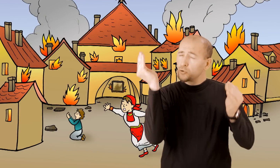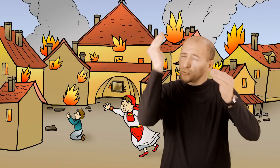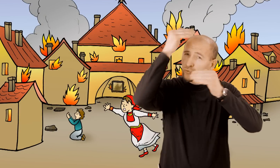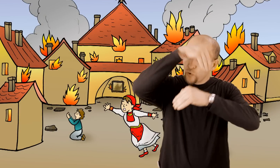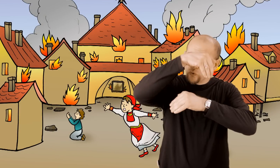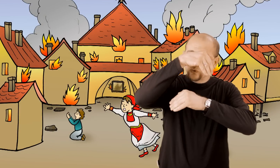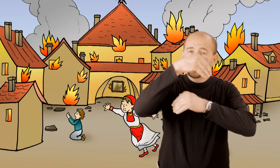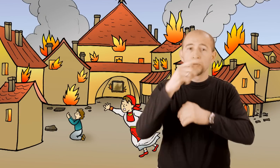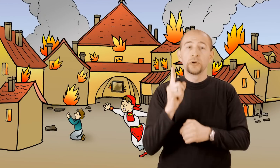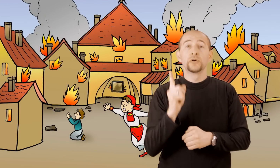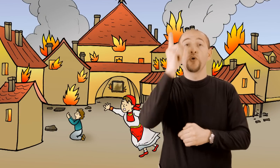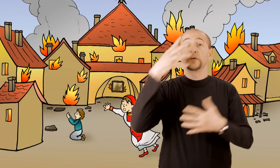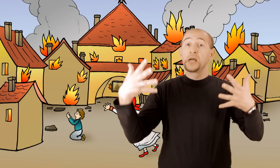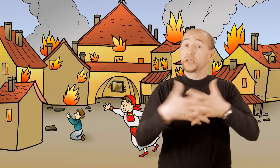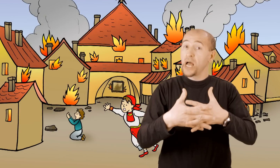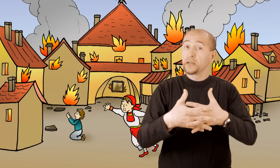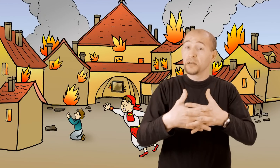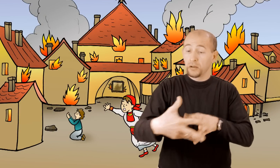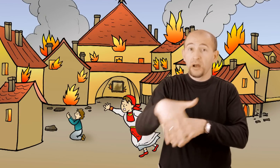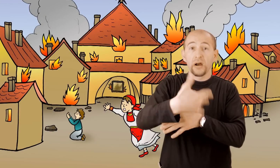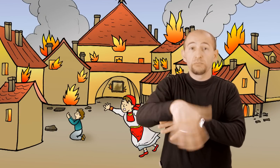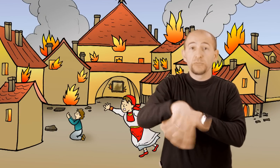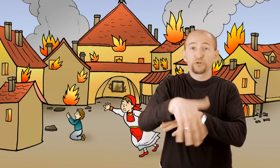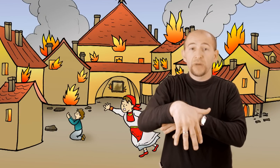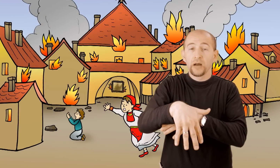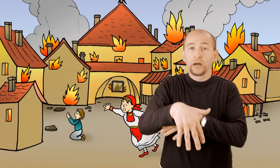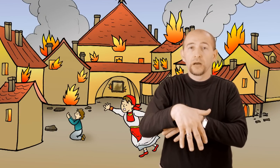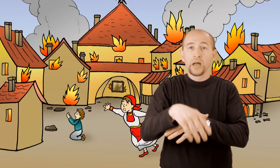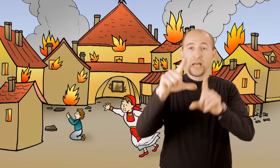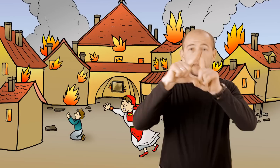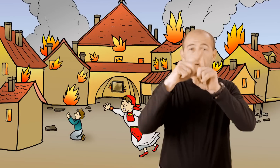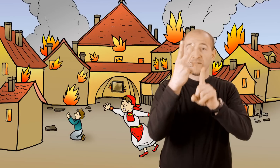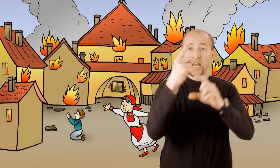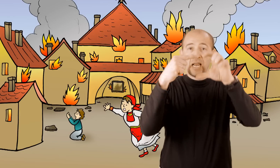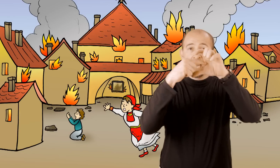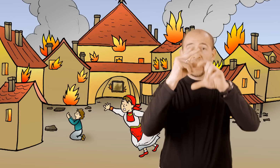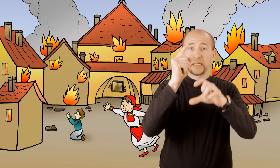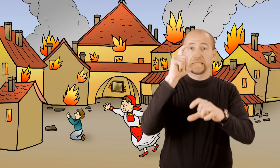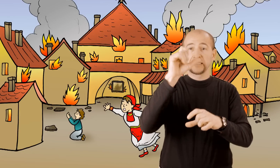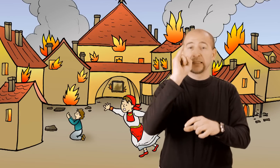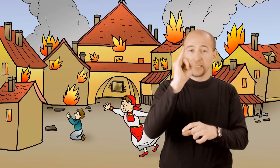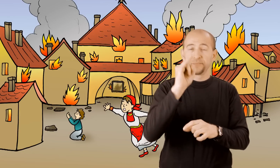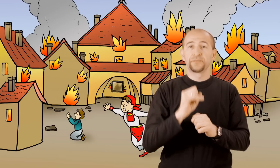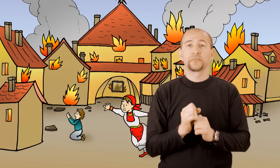Jedne noći na gradecu, u krčmi na dvercima, buknuo je požar.